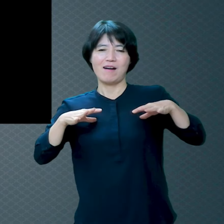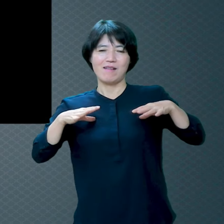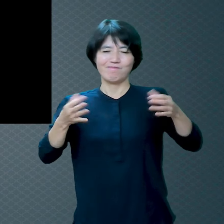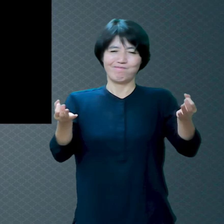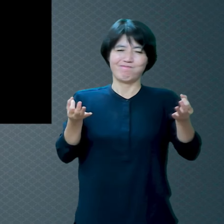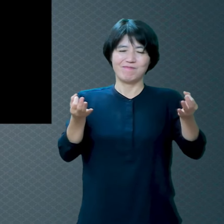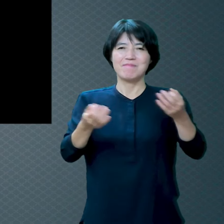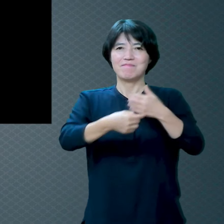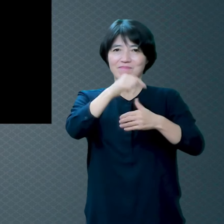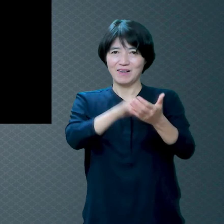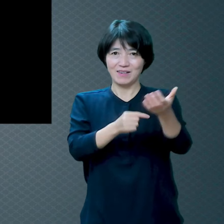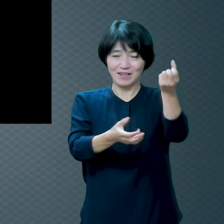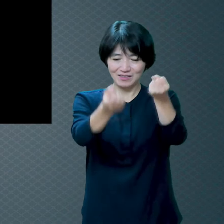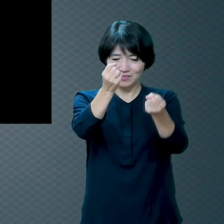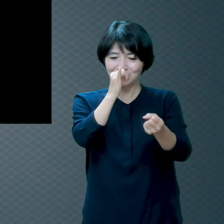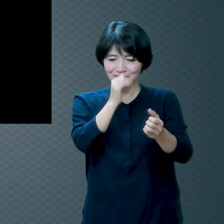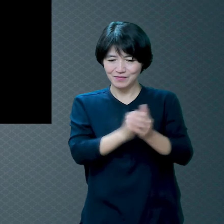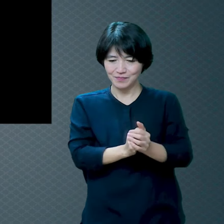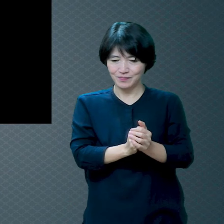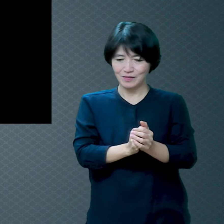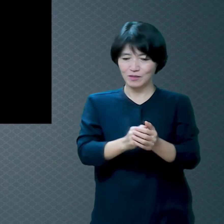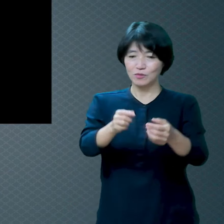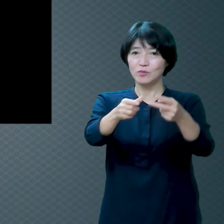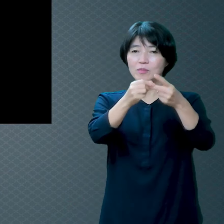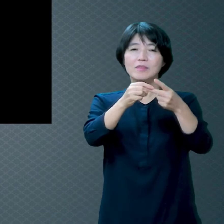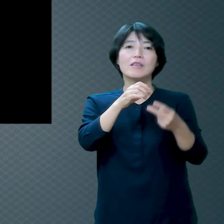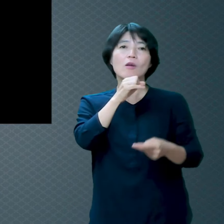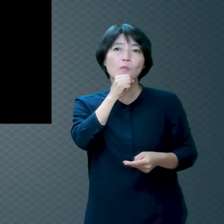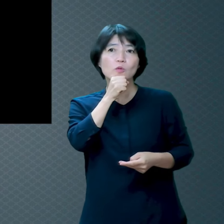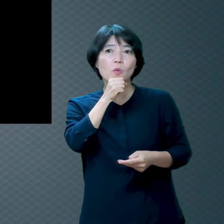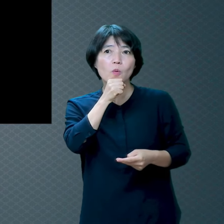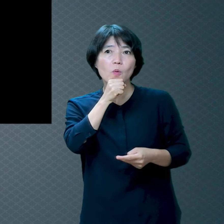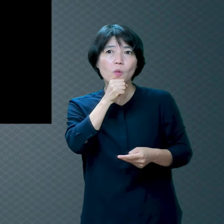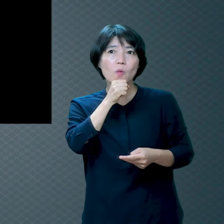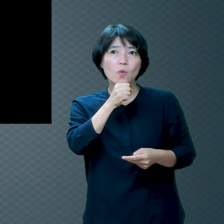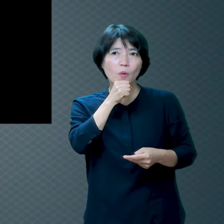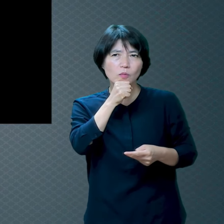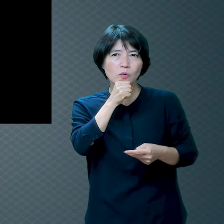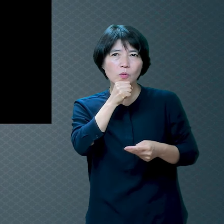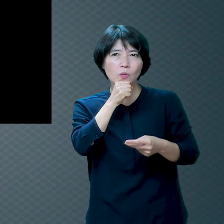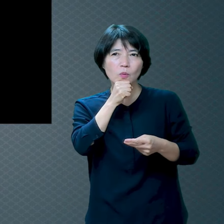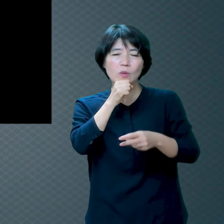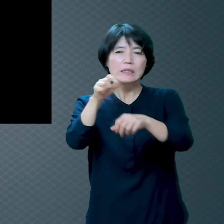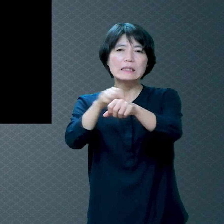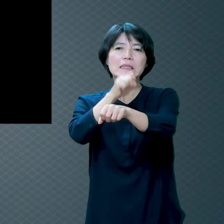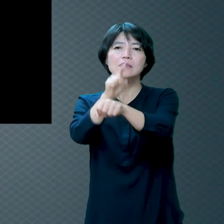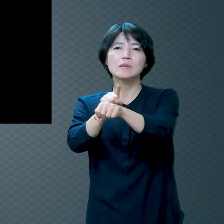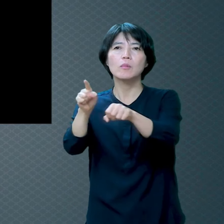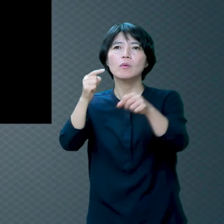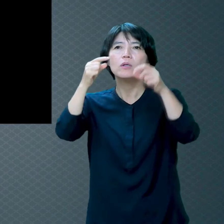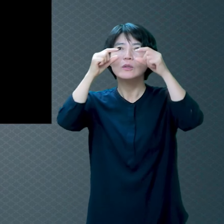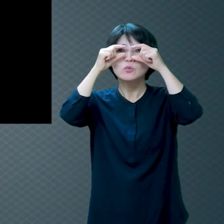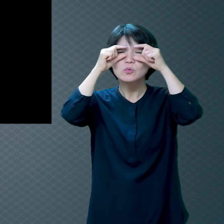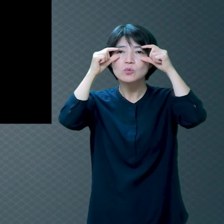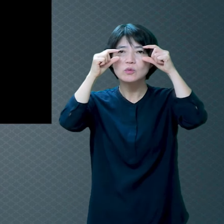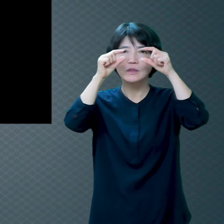눈은 직사각형으로 이렇게 생겼어요 눈동자가 속의 동자가 동그랗지가 않습니다